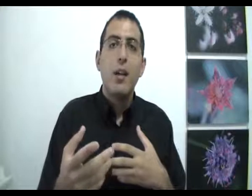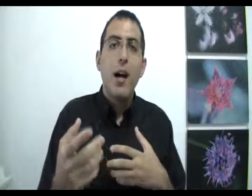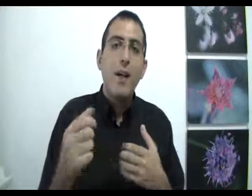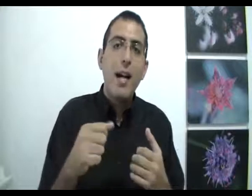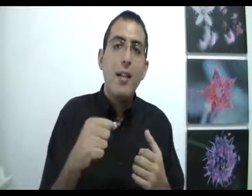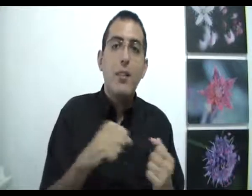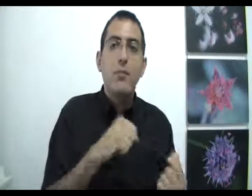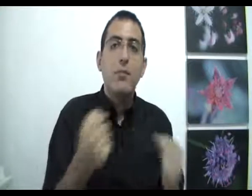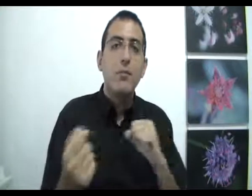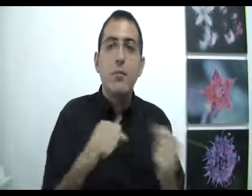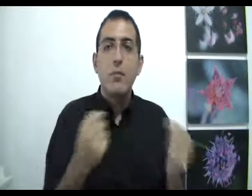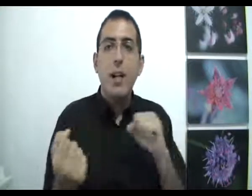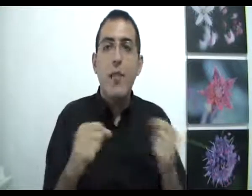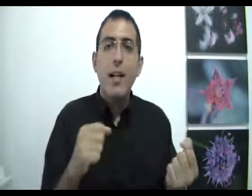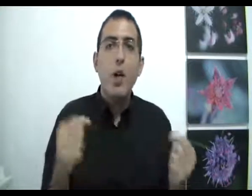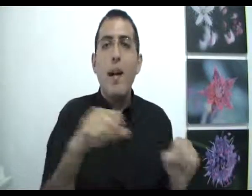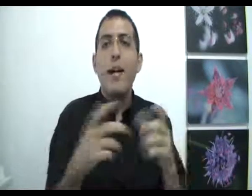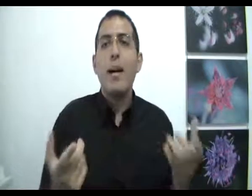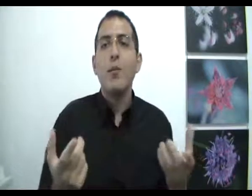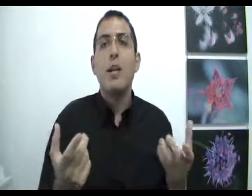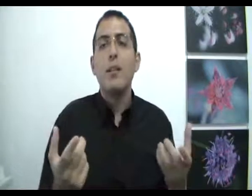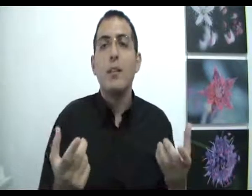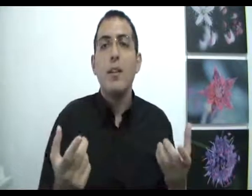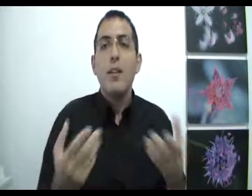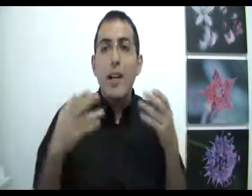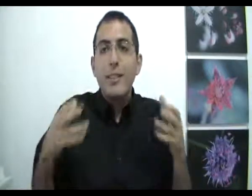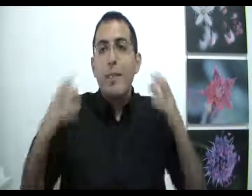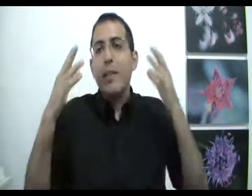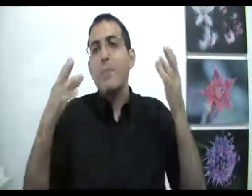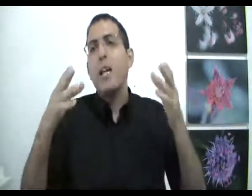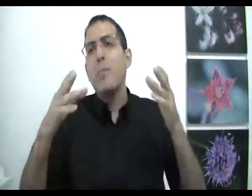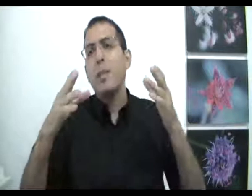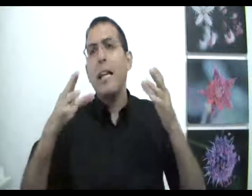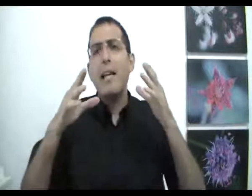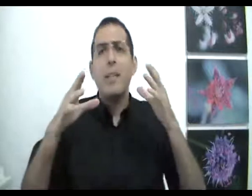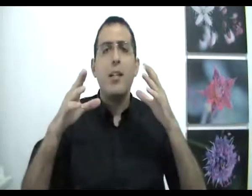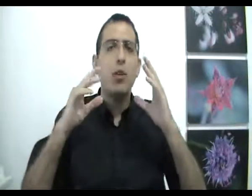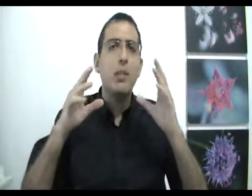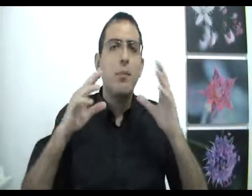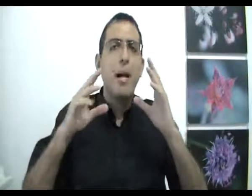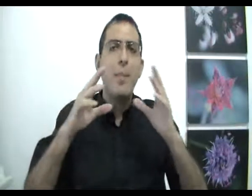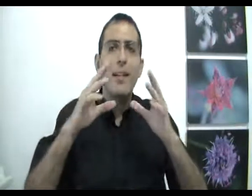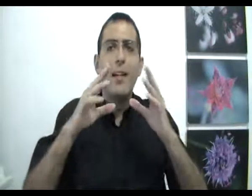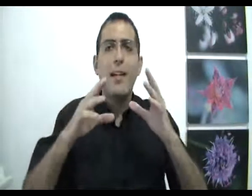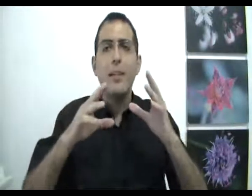אבל אבל היא לא מכריחה אותך ועכשיו בן אדם צריך להתבונן על האמת לשאול את עצמו מה האמת רגע אחד